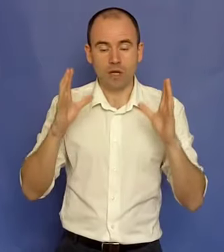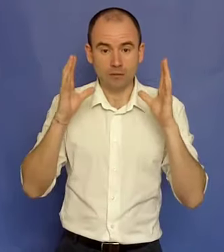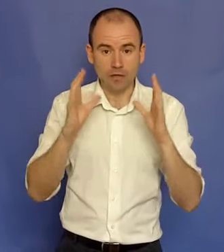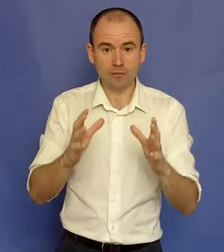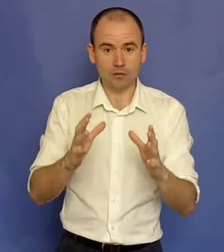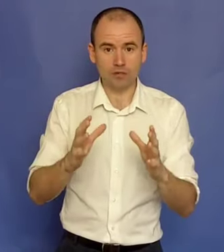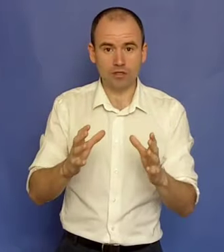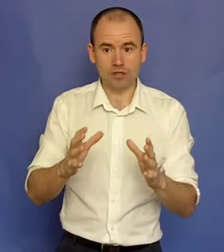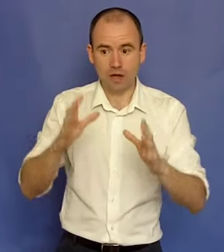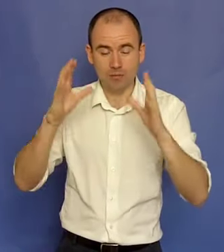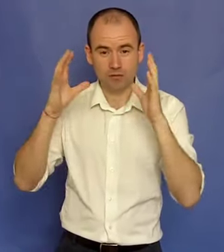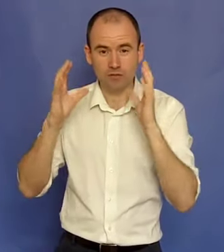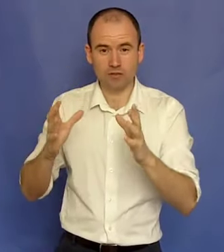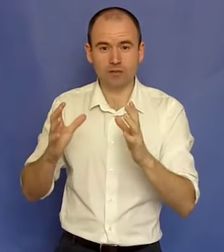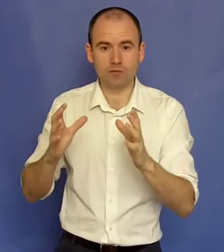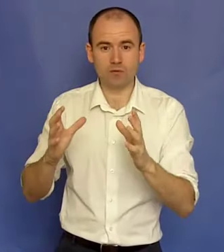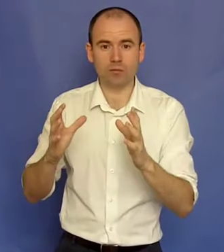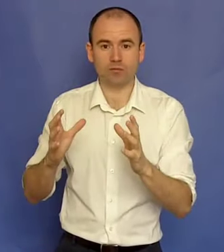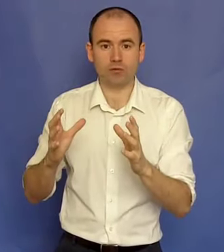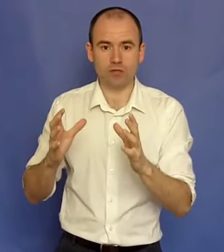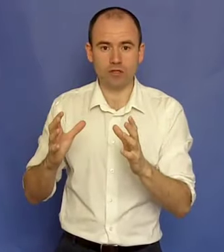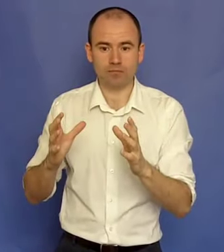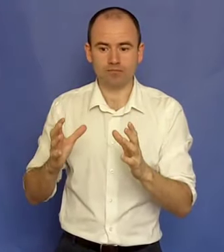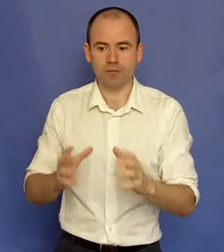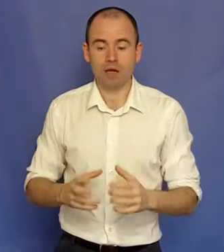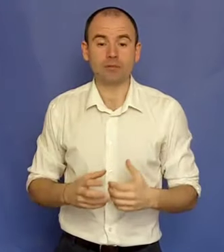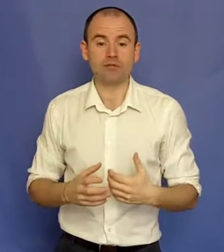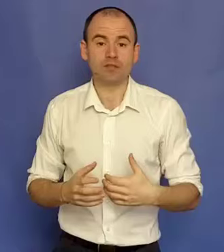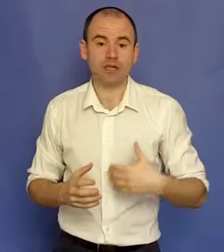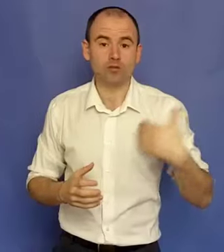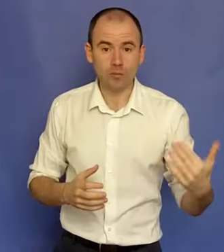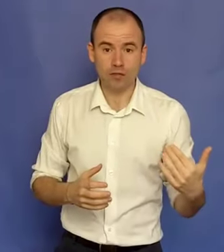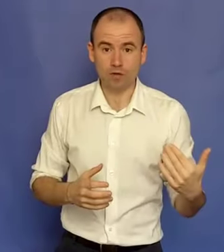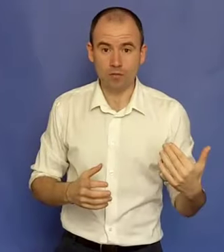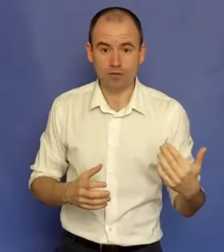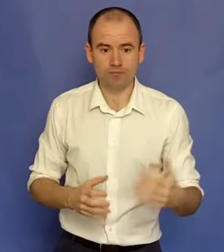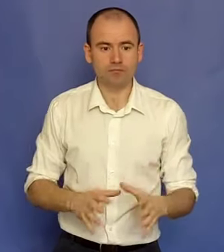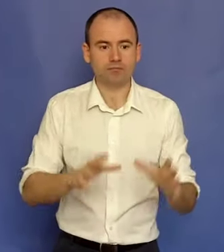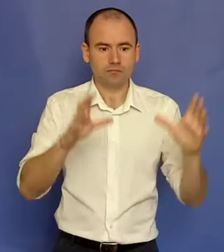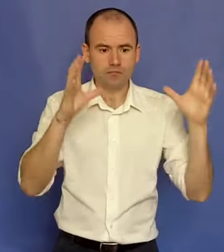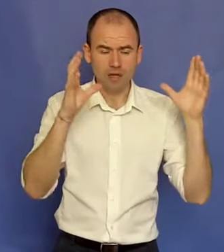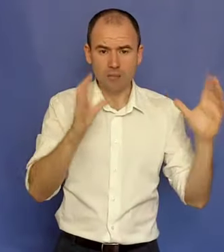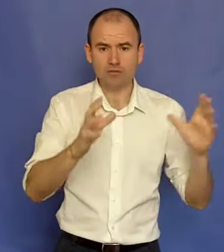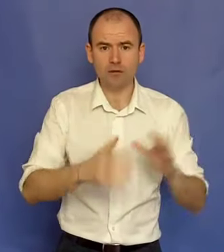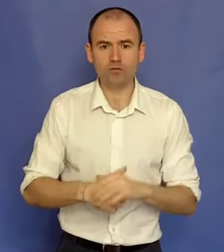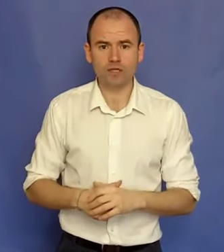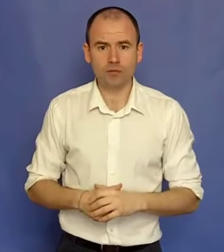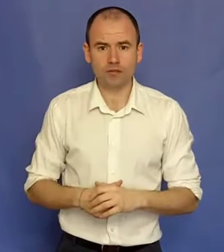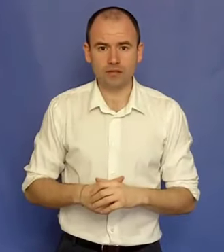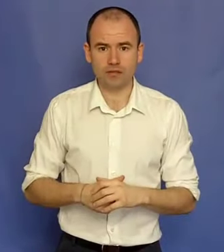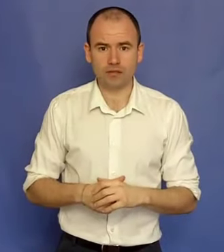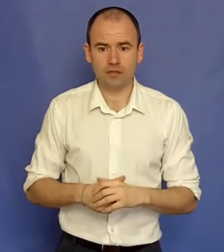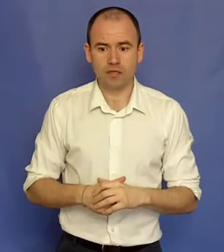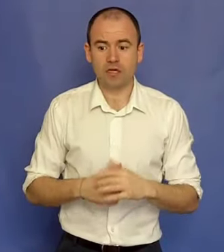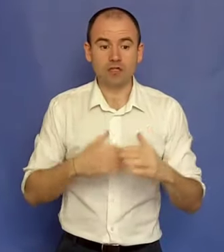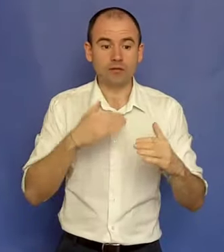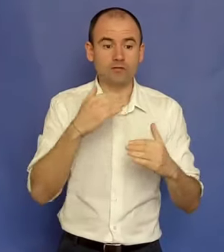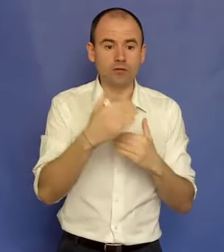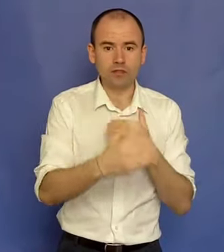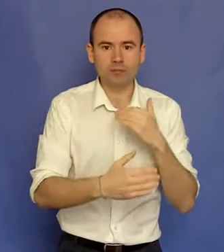Am să merg la psihologie, am să învăț cât de mult pot psihologie, am să învăț să-i ajut pe alți oameni, am să fac un site pe internet și am să folosesc,